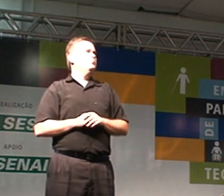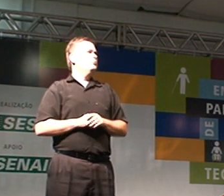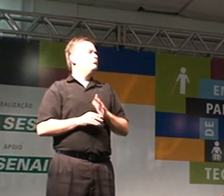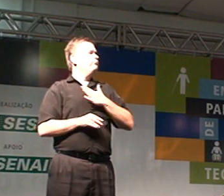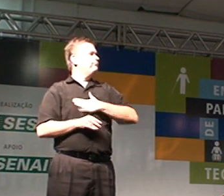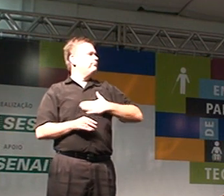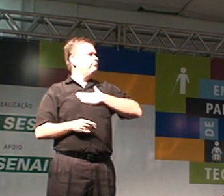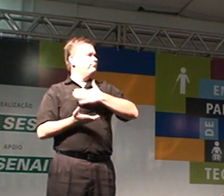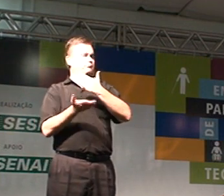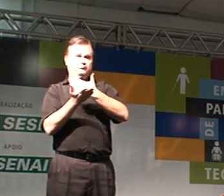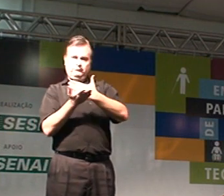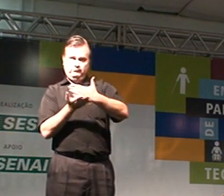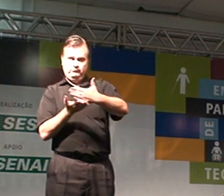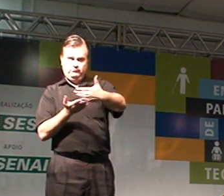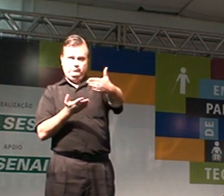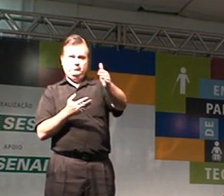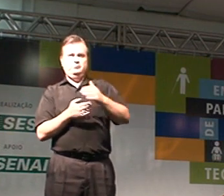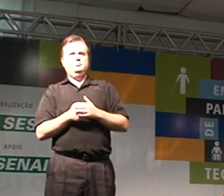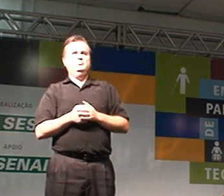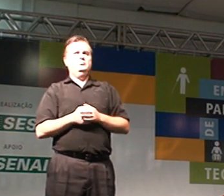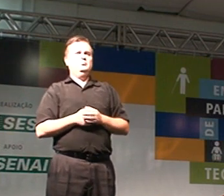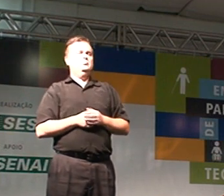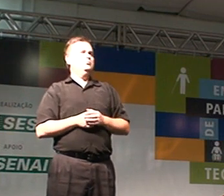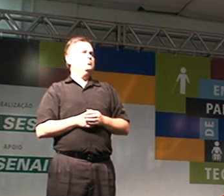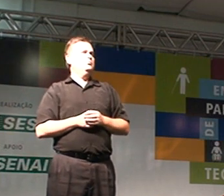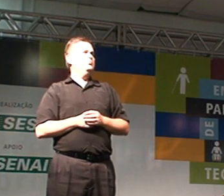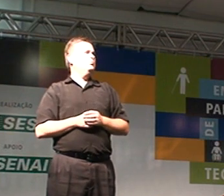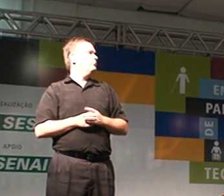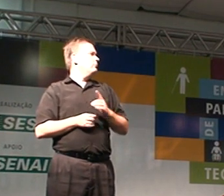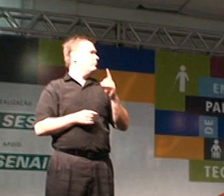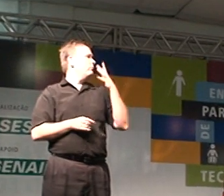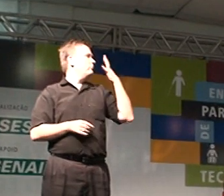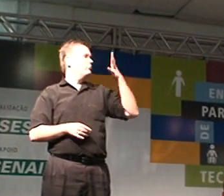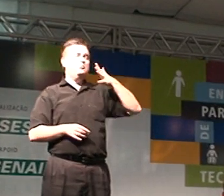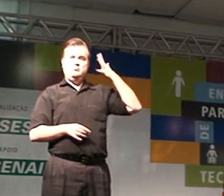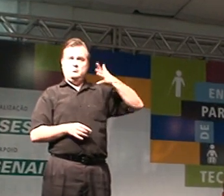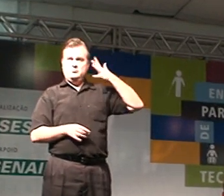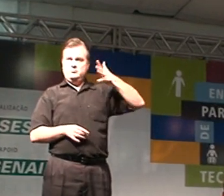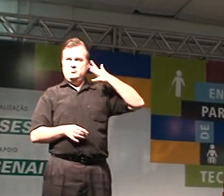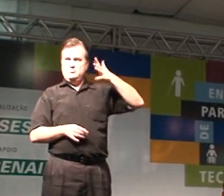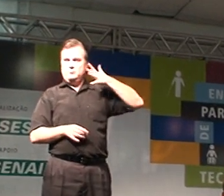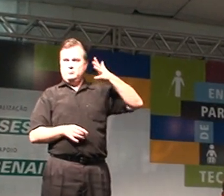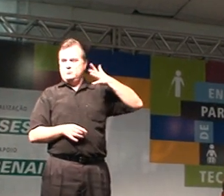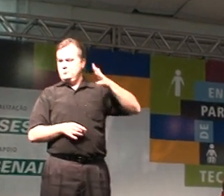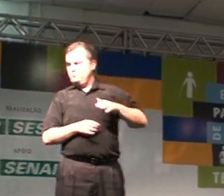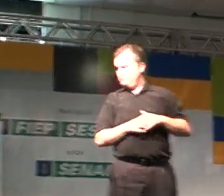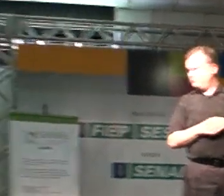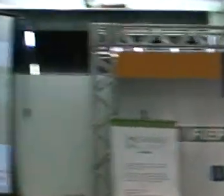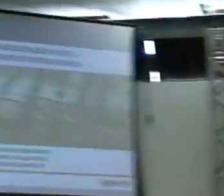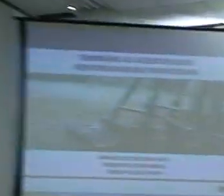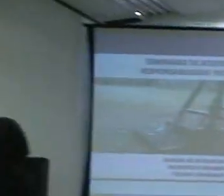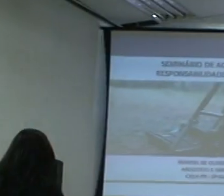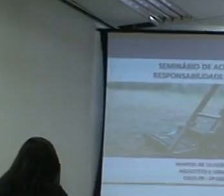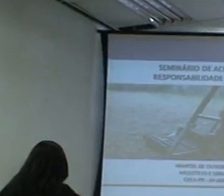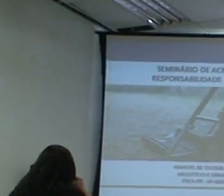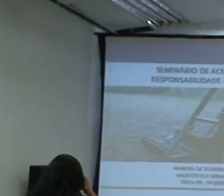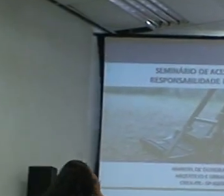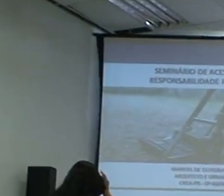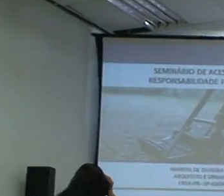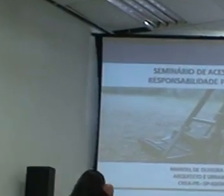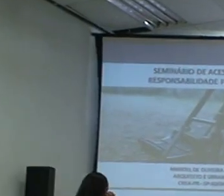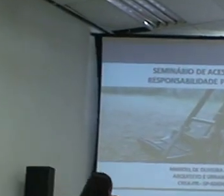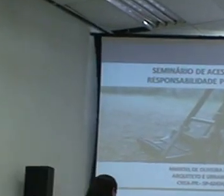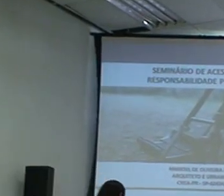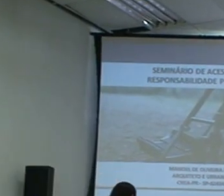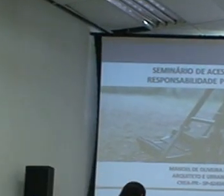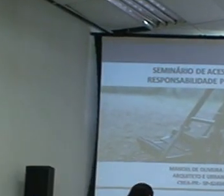gostaria de iniciar essa, nossa palestra. Desculpa, porque às vezes eu estou me mandando porque é a